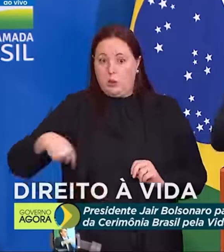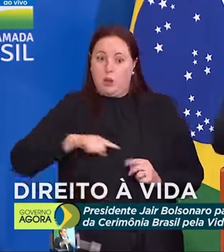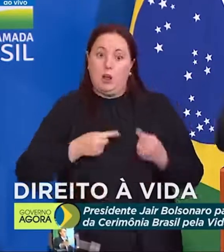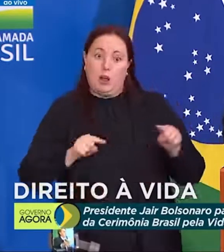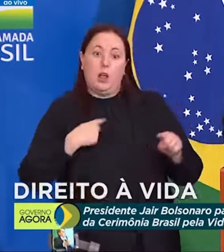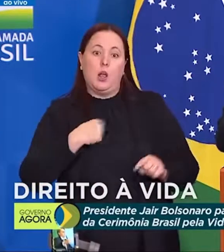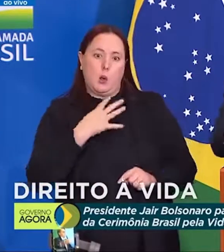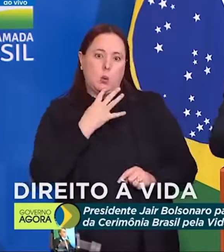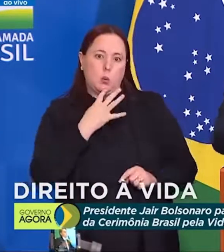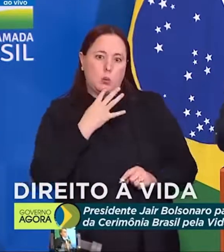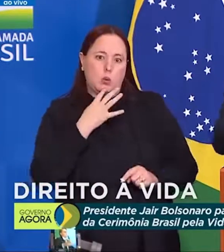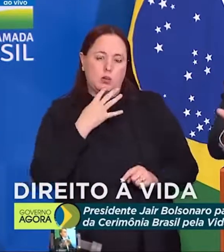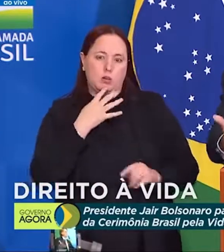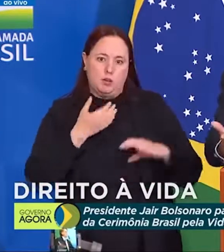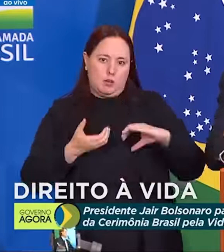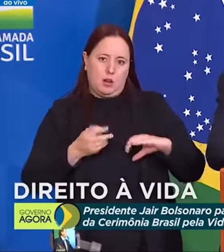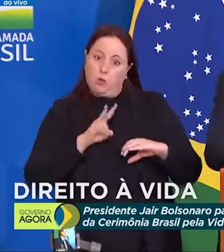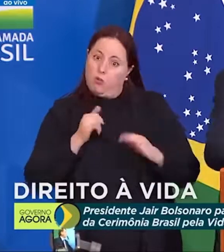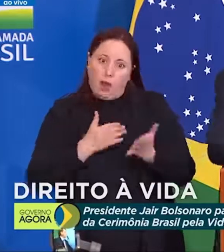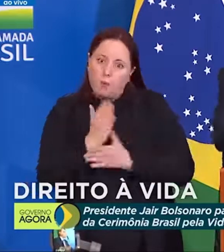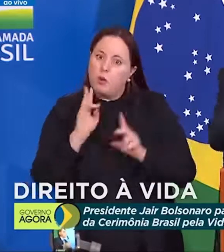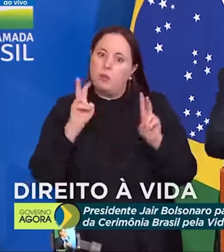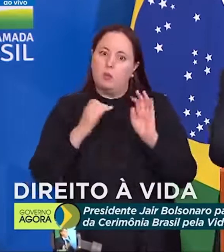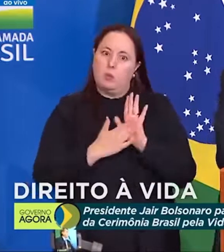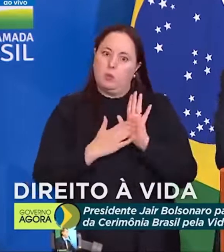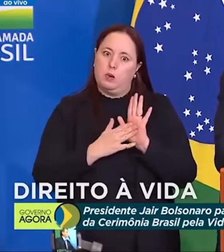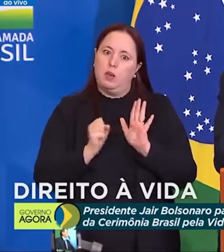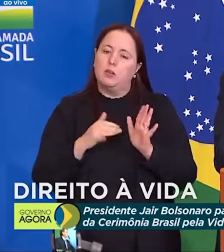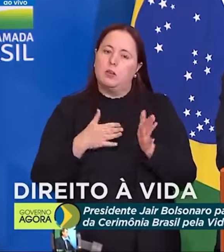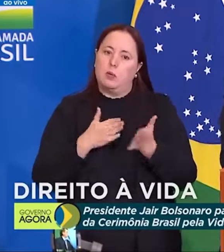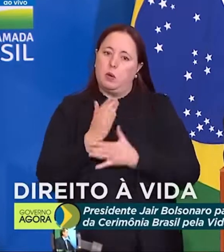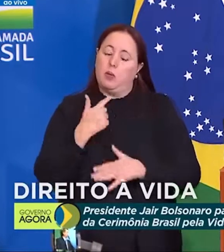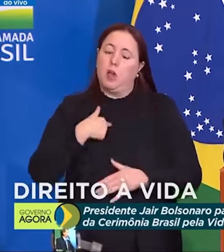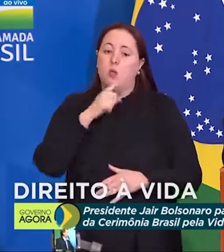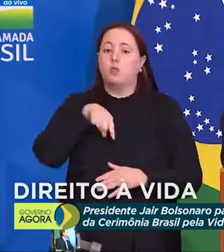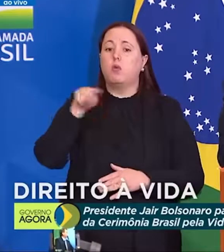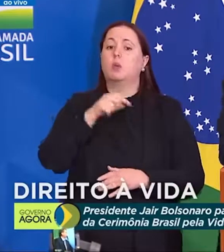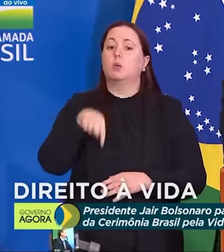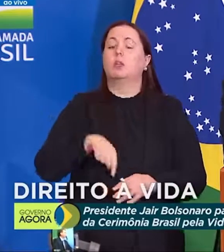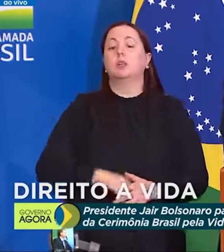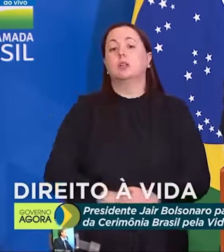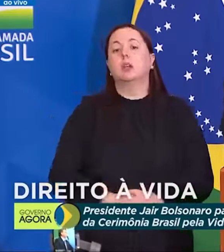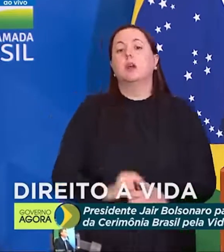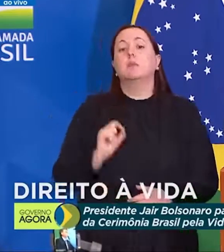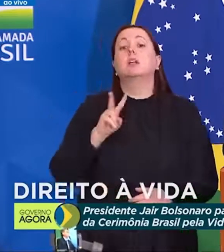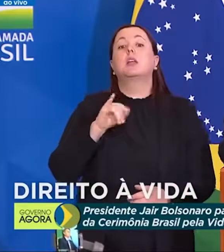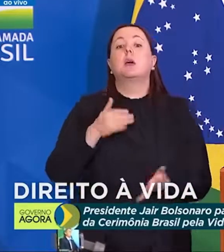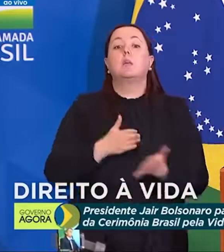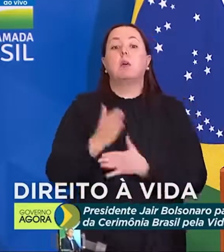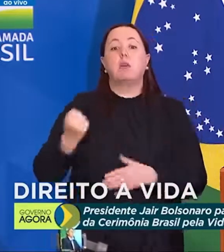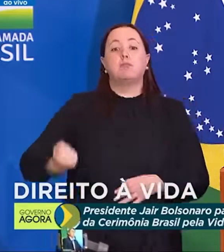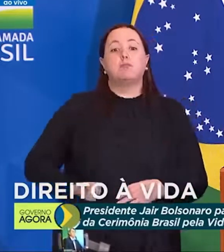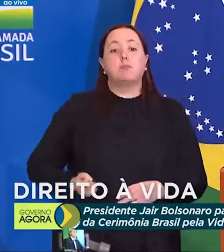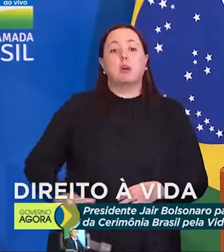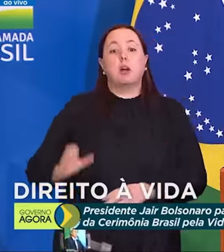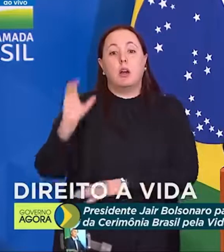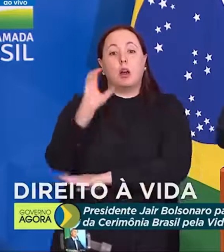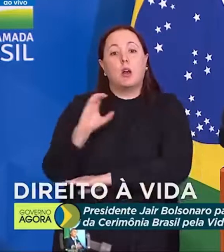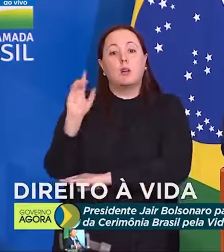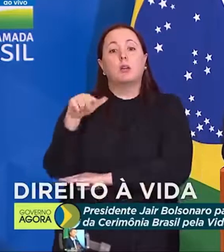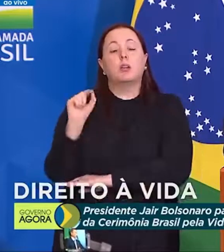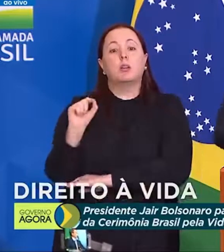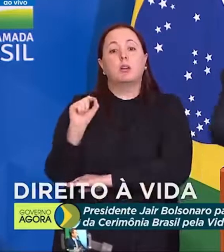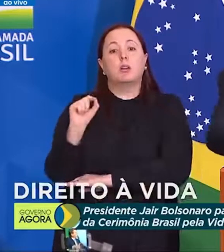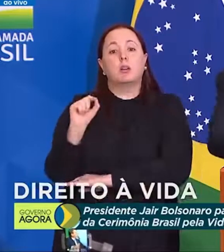eu conheço o parlamento, não vão aprovar uma proposta nesse sentido lá. Se aprovar, tem o poder de veto aqui. Mas quem aprovou o aborto na Colômbia foi